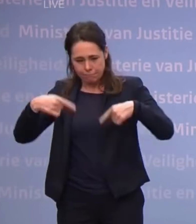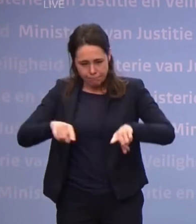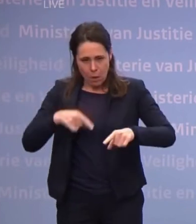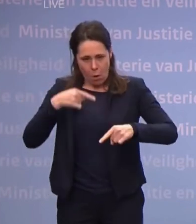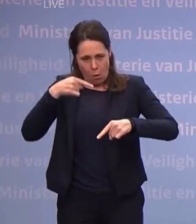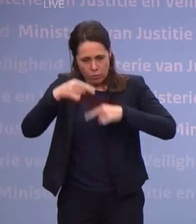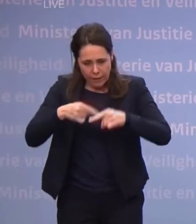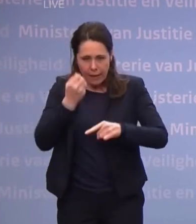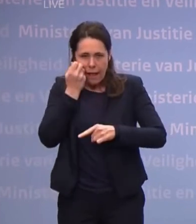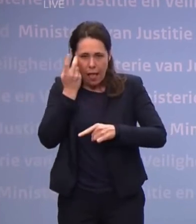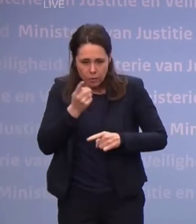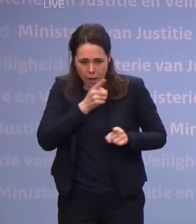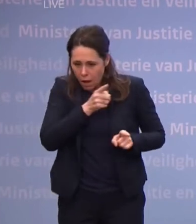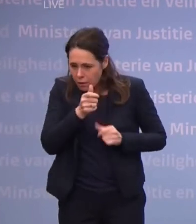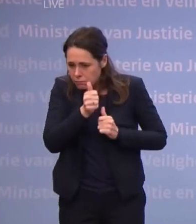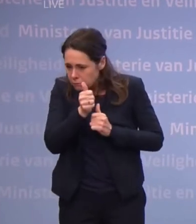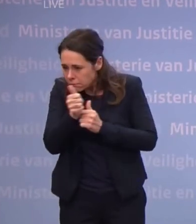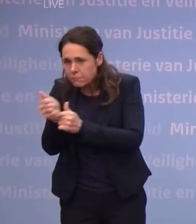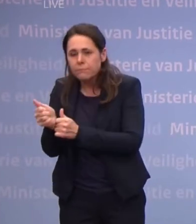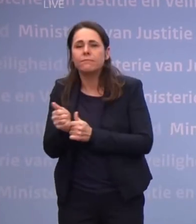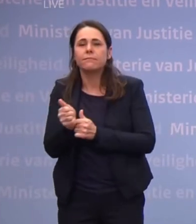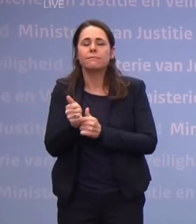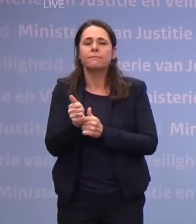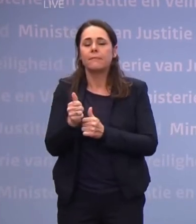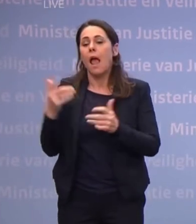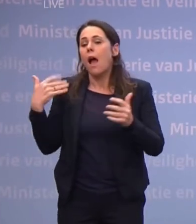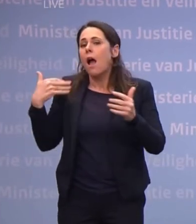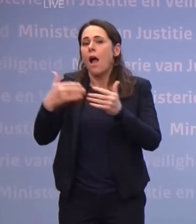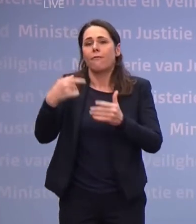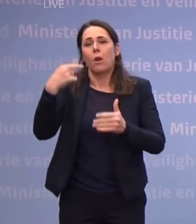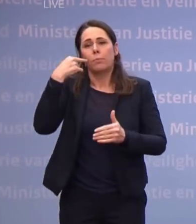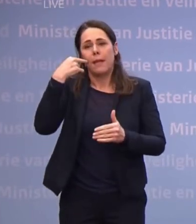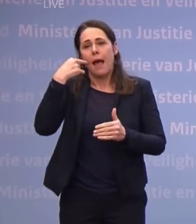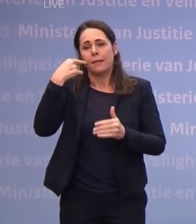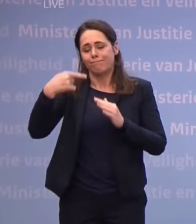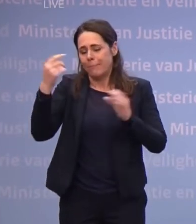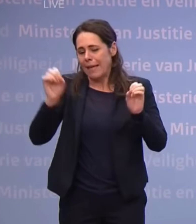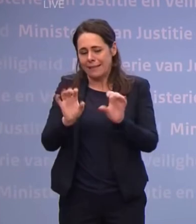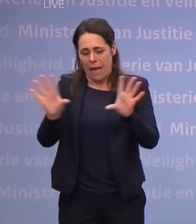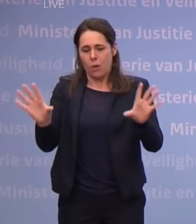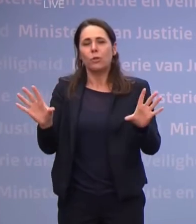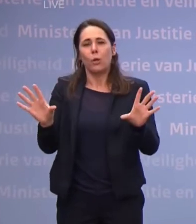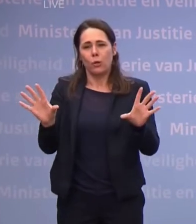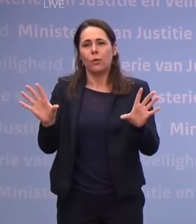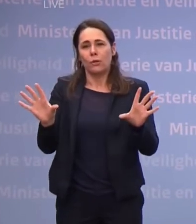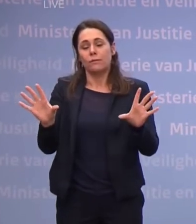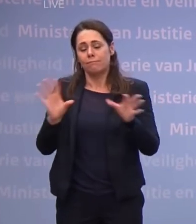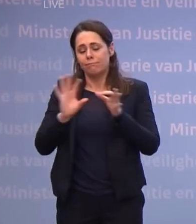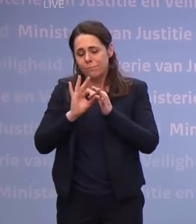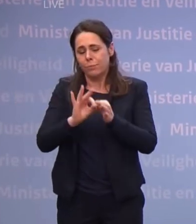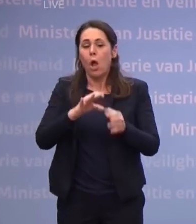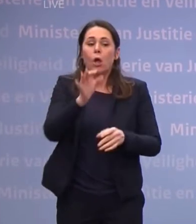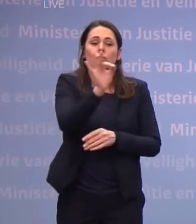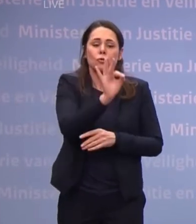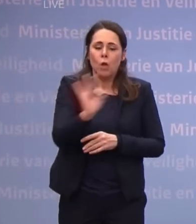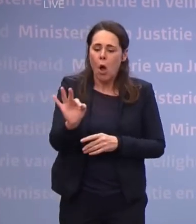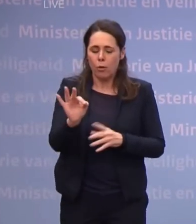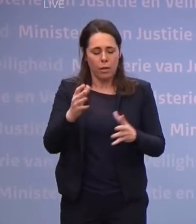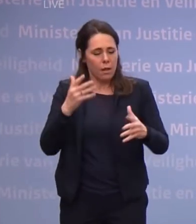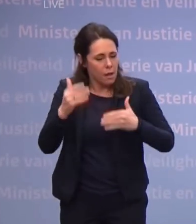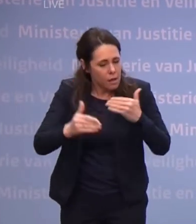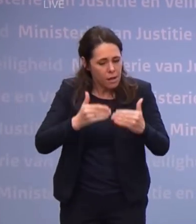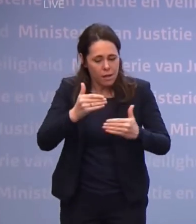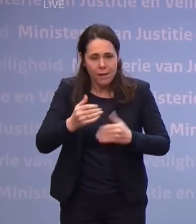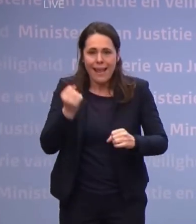Van dag tot dag en de afgelopen dagen is duidelijk geworden dat met name veel scholen er niet in slagen hun